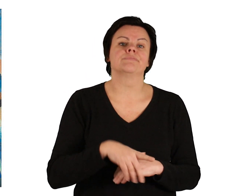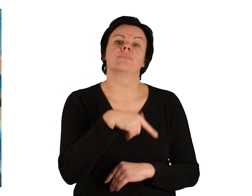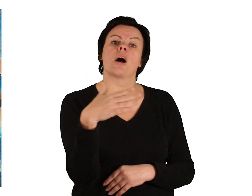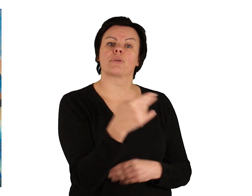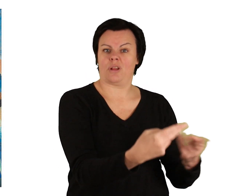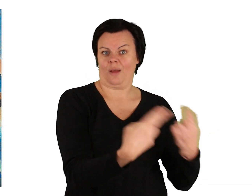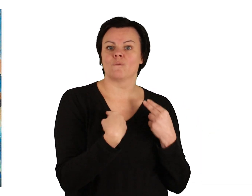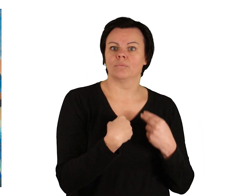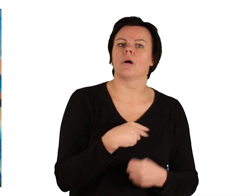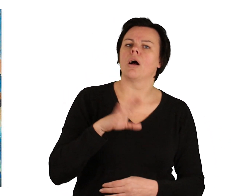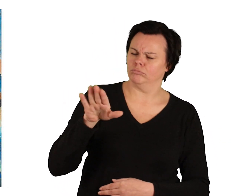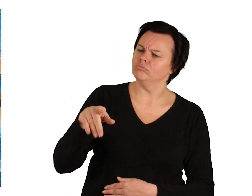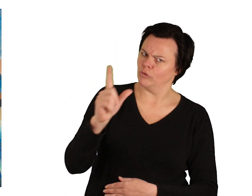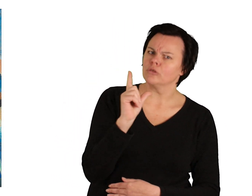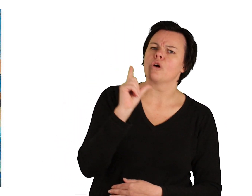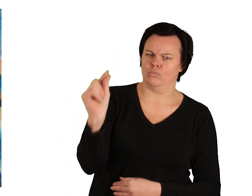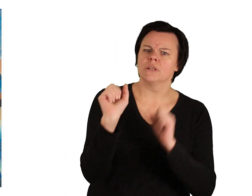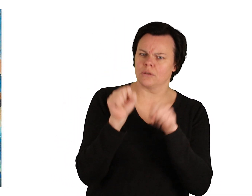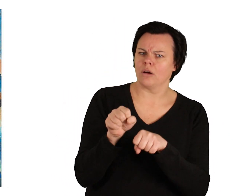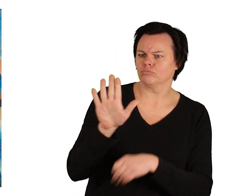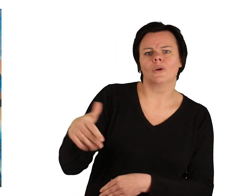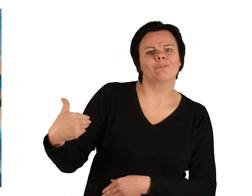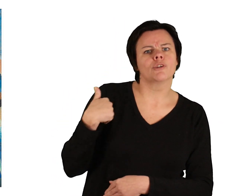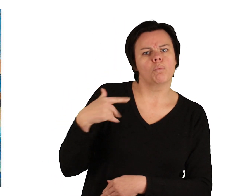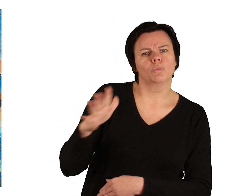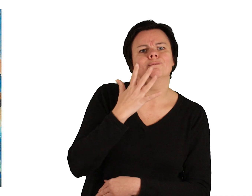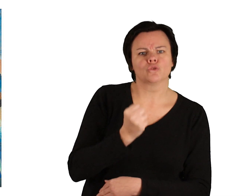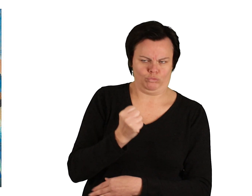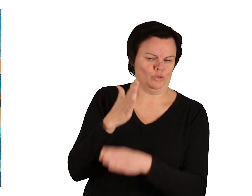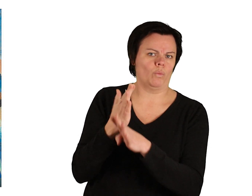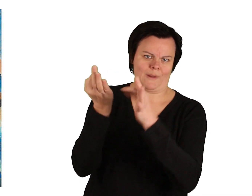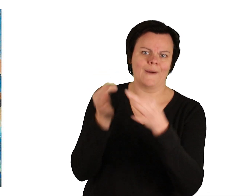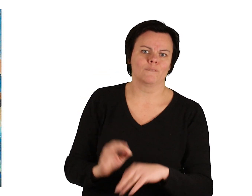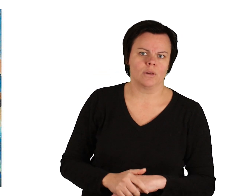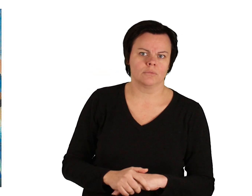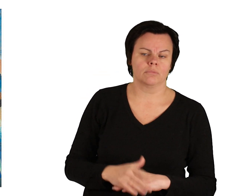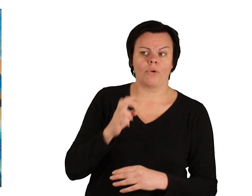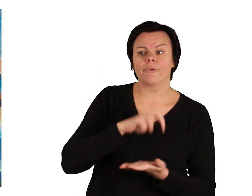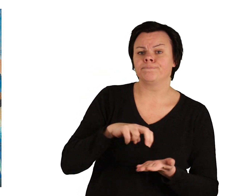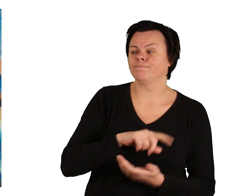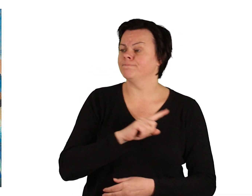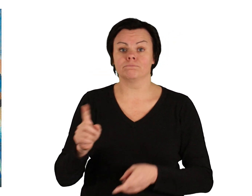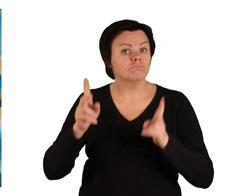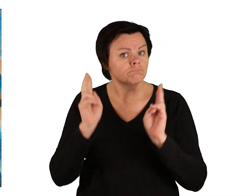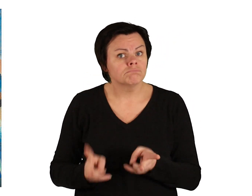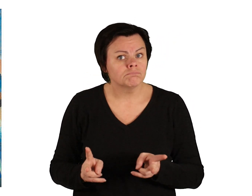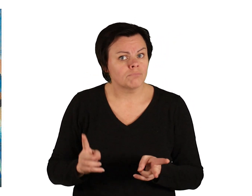Und wieder antwortete der Butt, »Er solle nur heimgehen. Der Wunsch der Frau sei bereits erfüllt.«